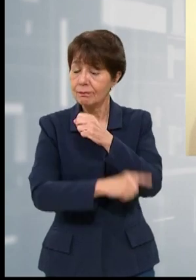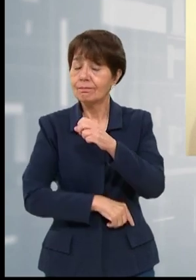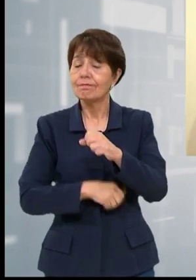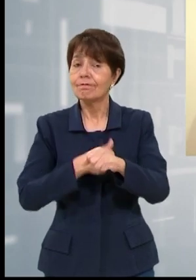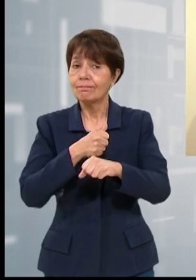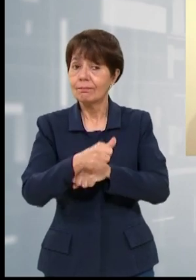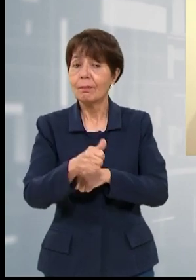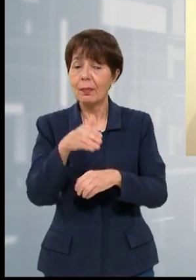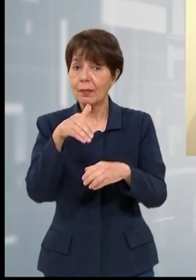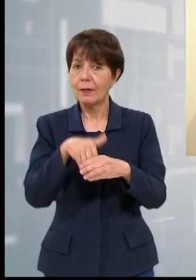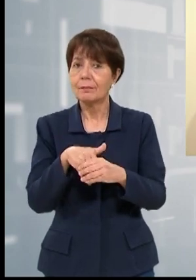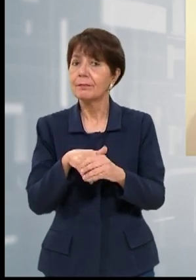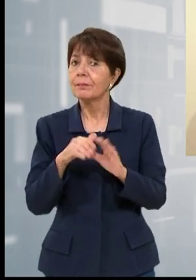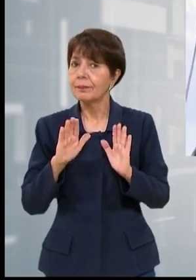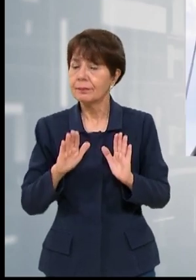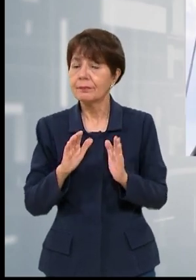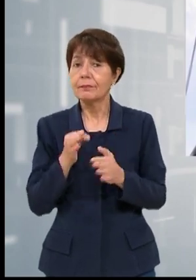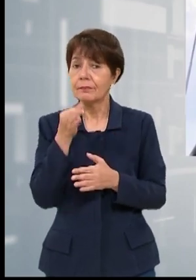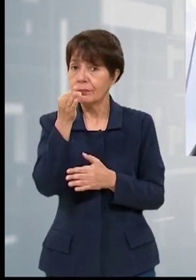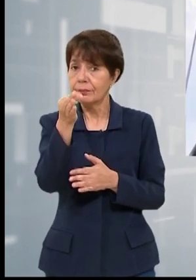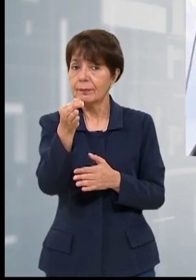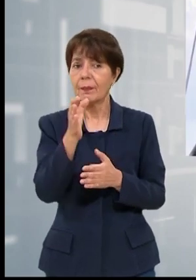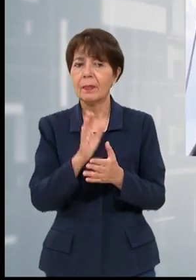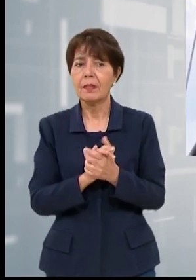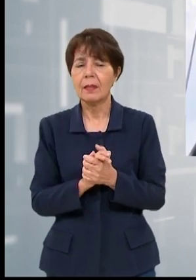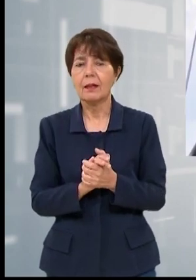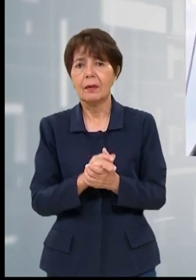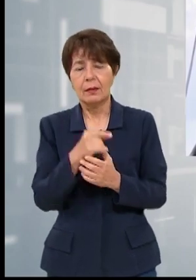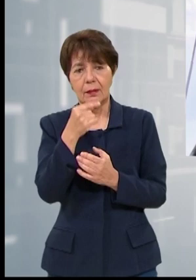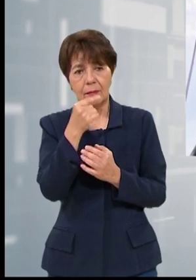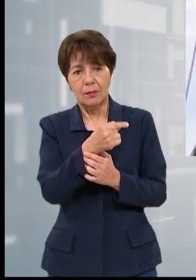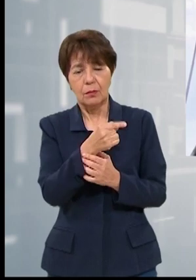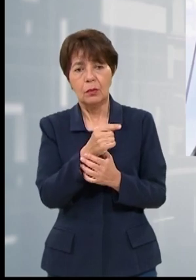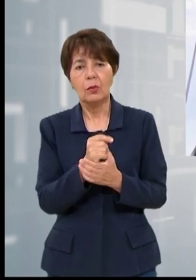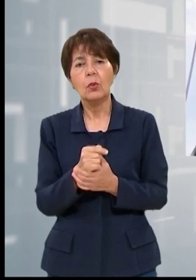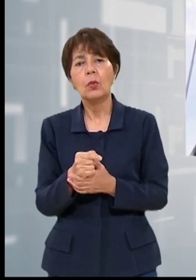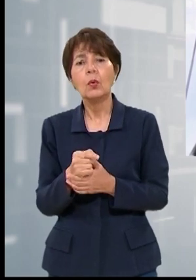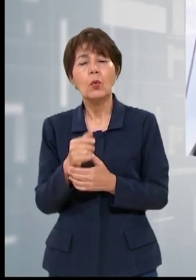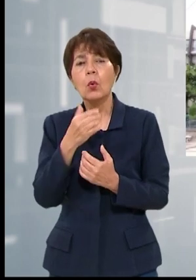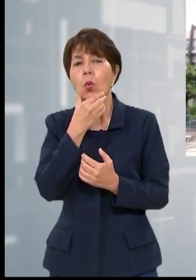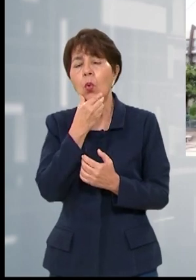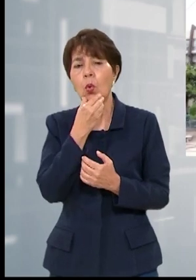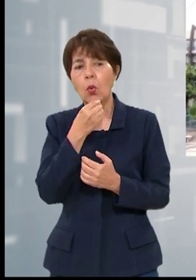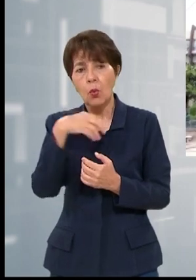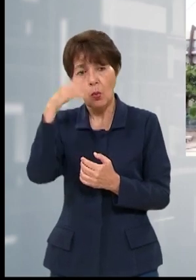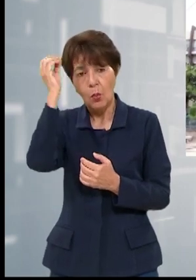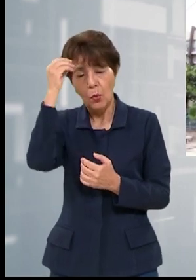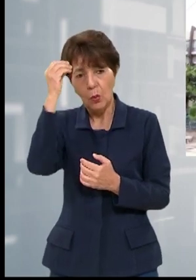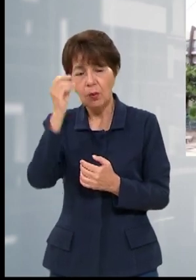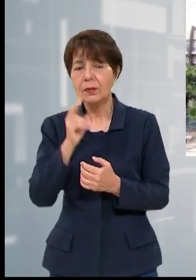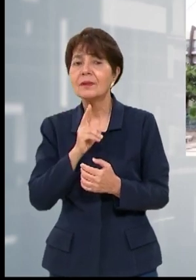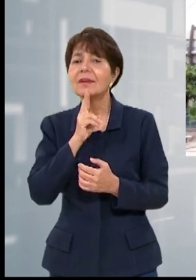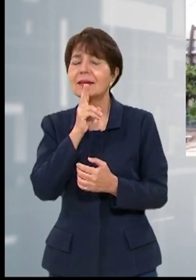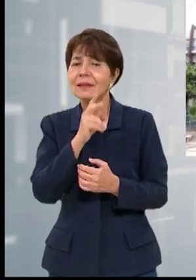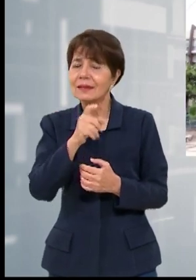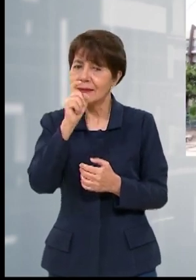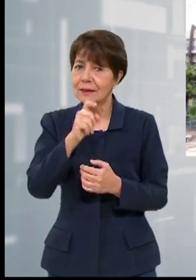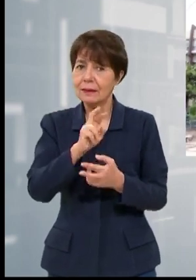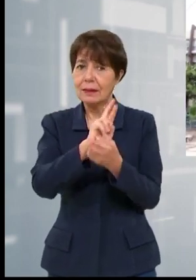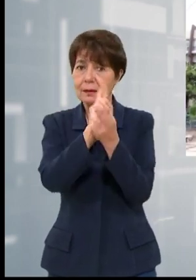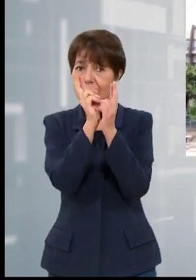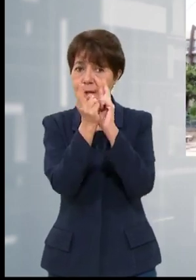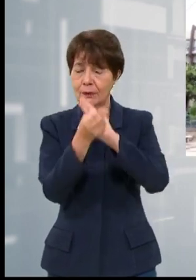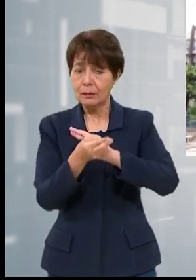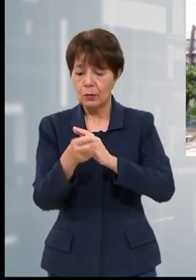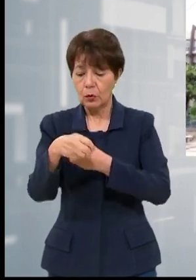las urnas y correspondería si fuera necesario. Para el analista y político Aristides Mejía se debe aplicar verdaderas reformas al sistema